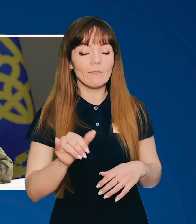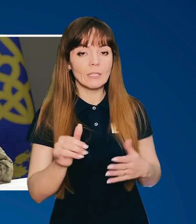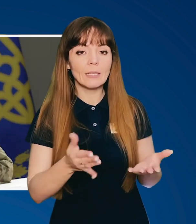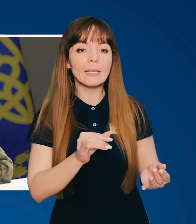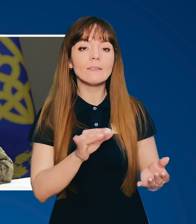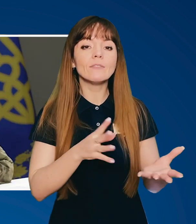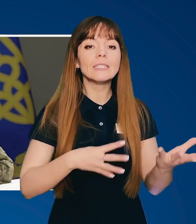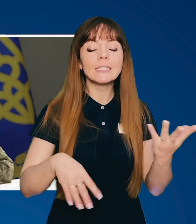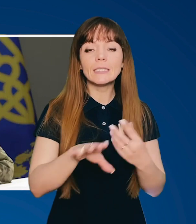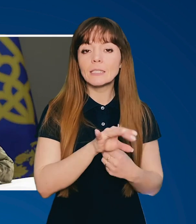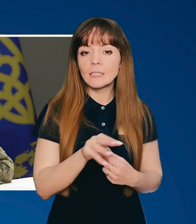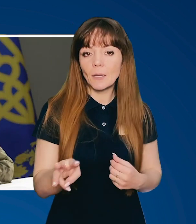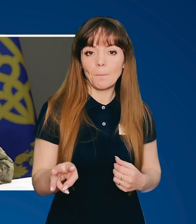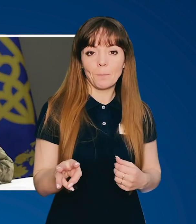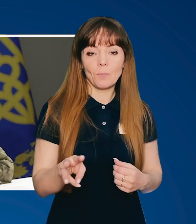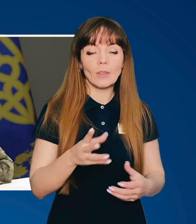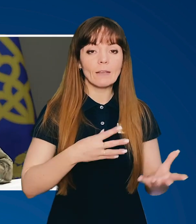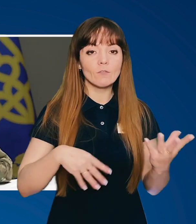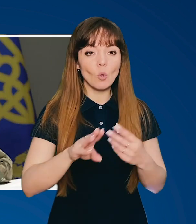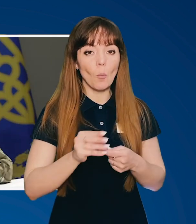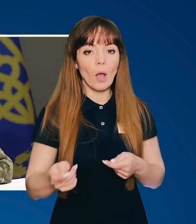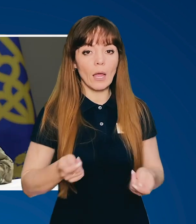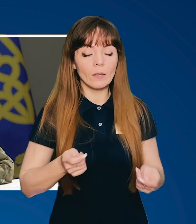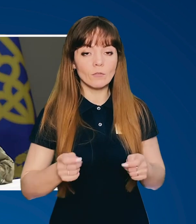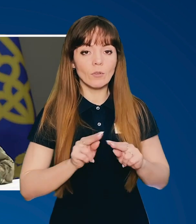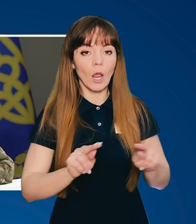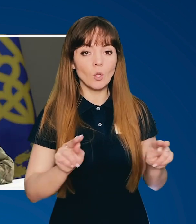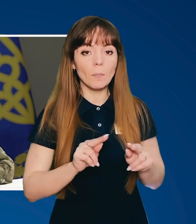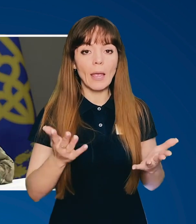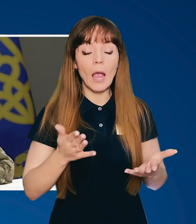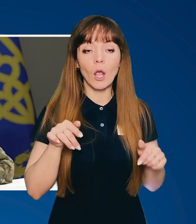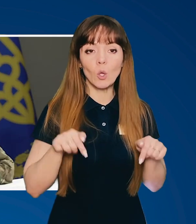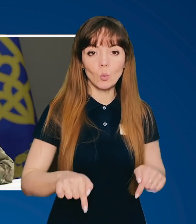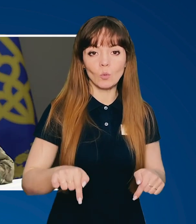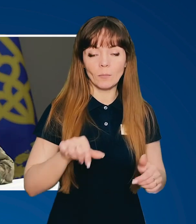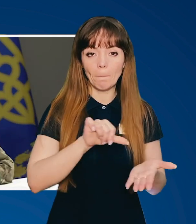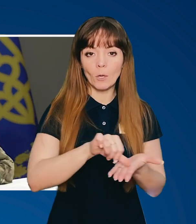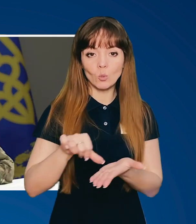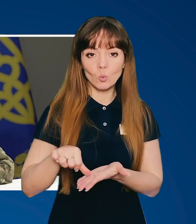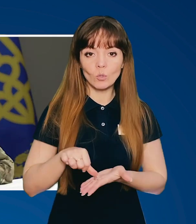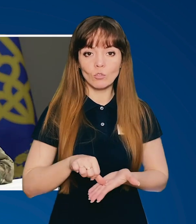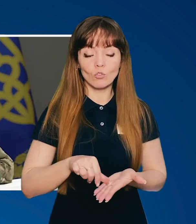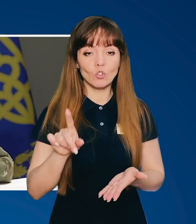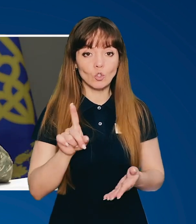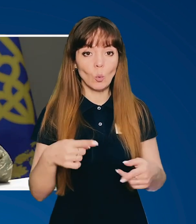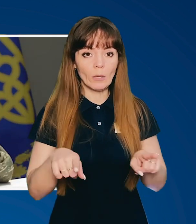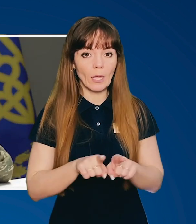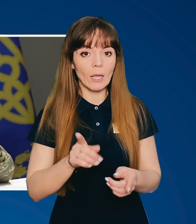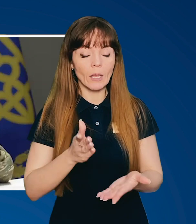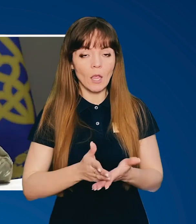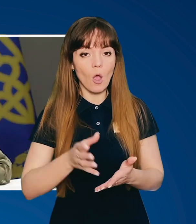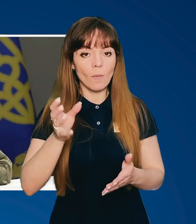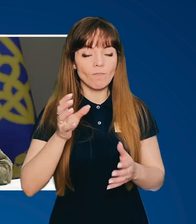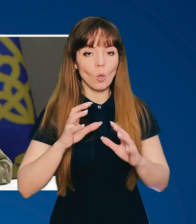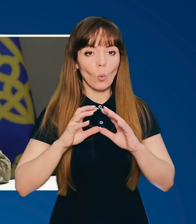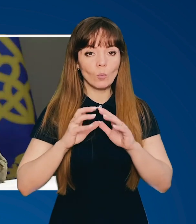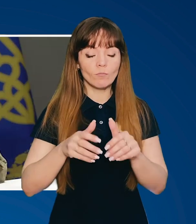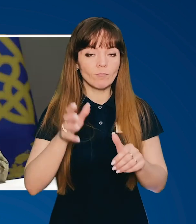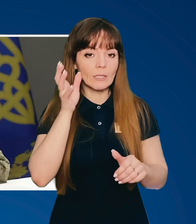університетам, і всьому керівництву, ректорам, які тут присутні, що такі є освітні програми